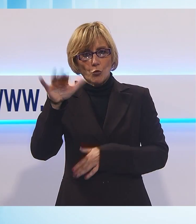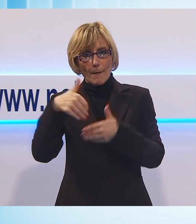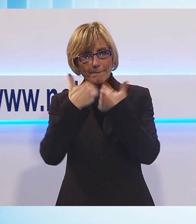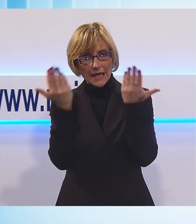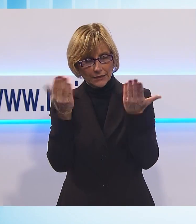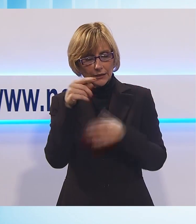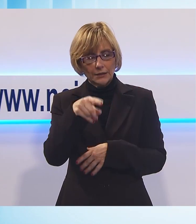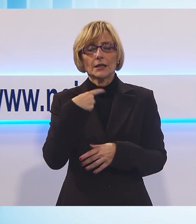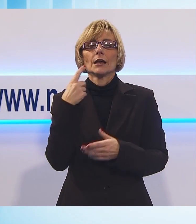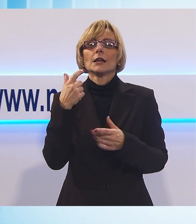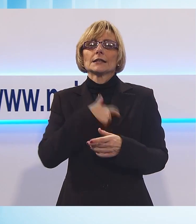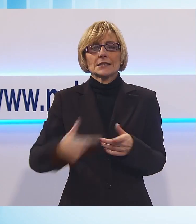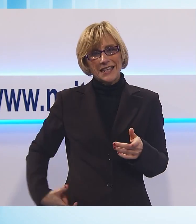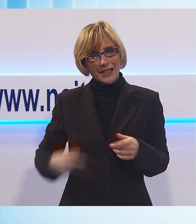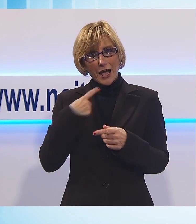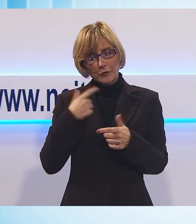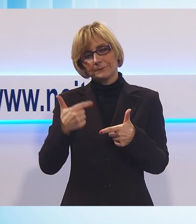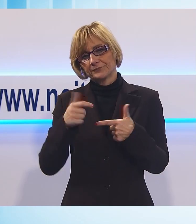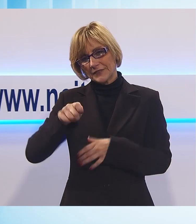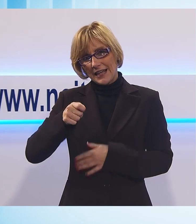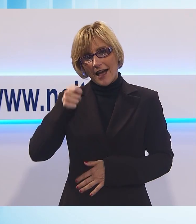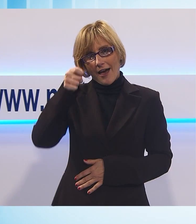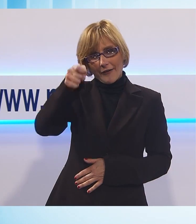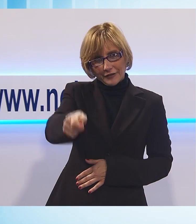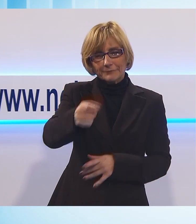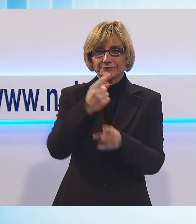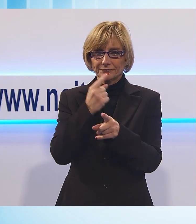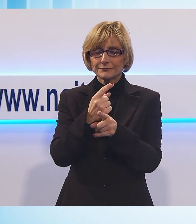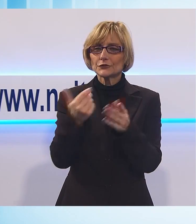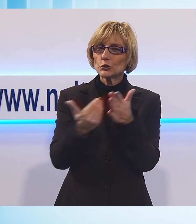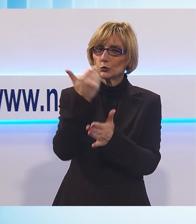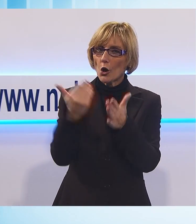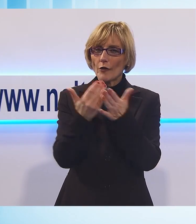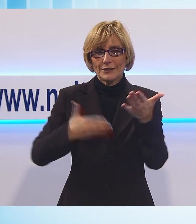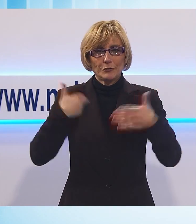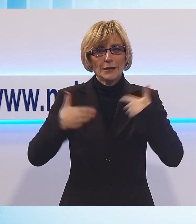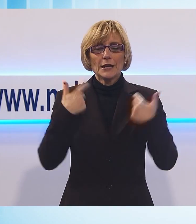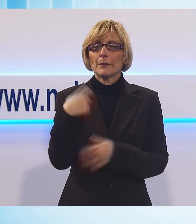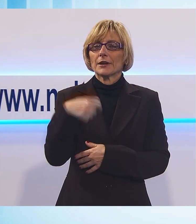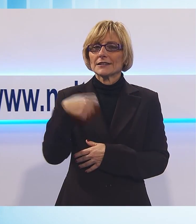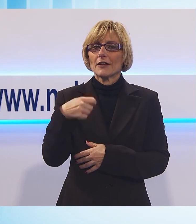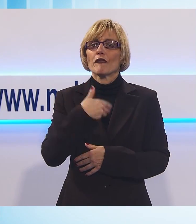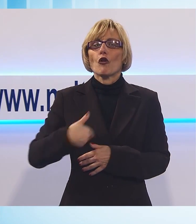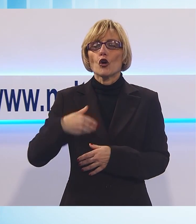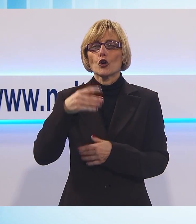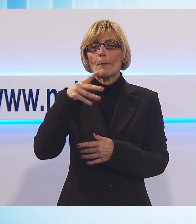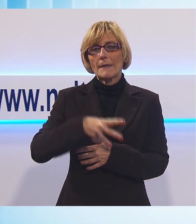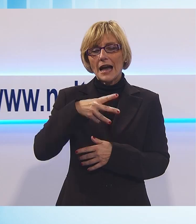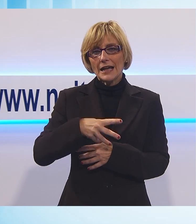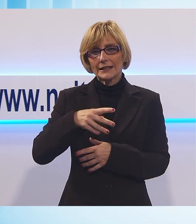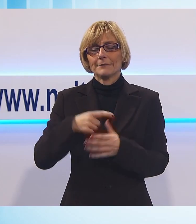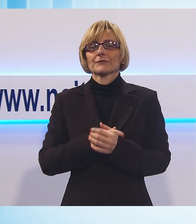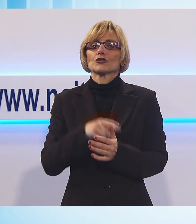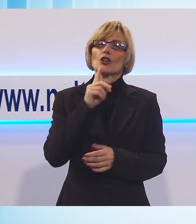campionati, il sindaco Luca Menesini consegnerà quindi le chiavi dei rinnovati spogliatori al presidente della Folgor Marlia Calcio, ovvero Gianluca